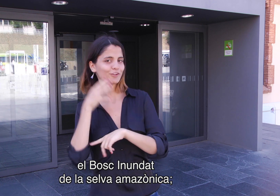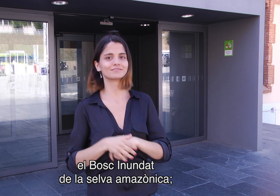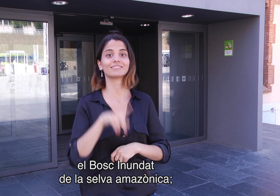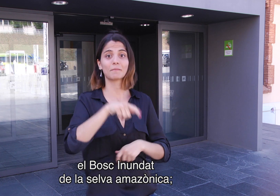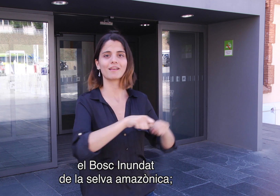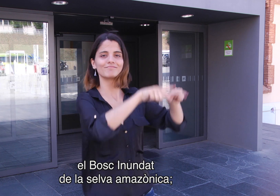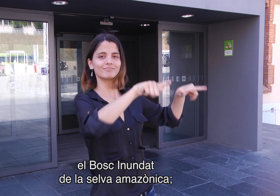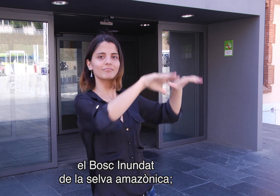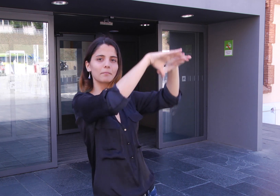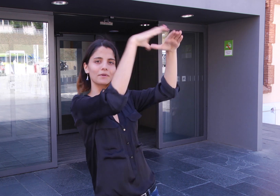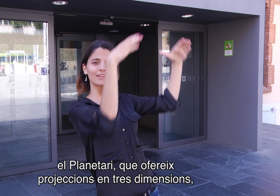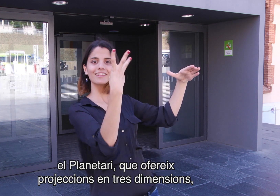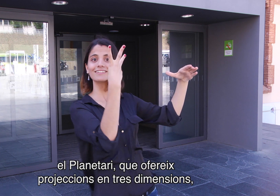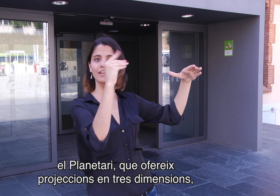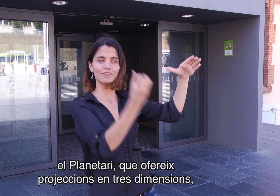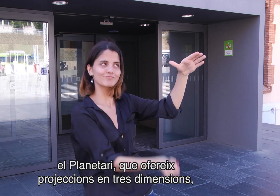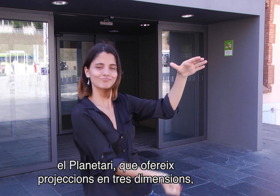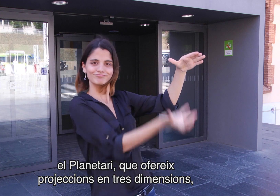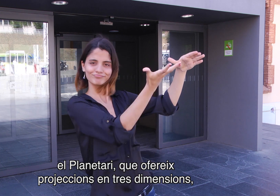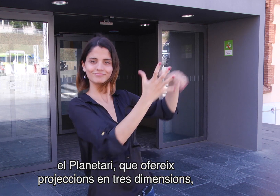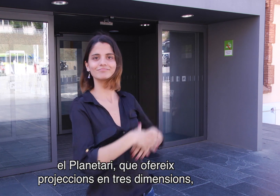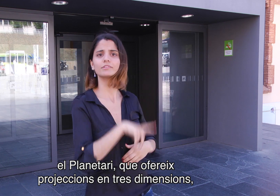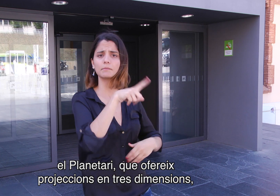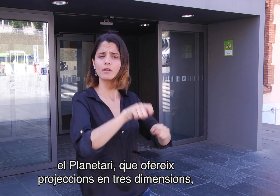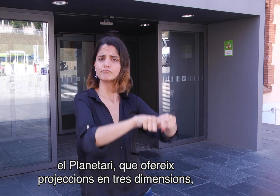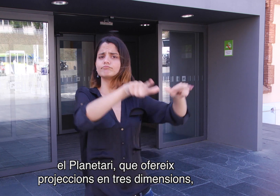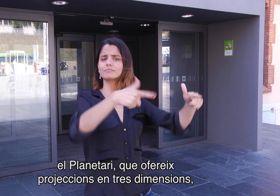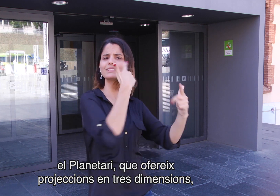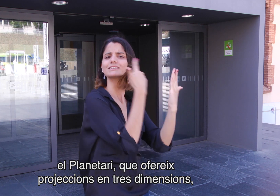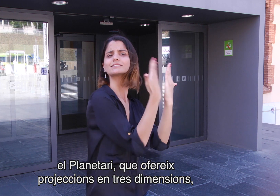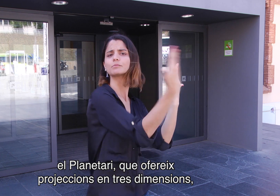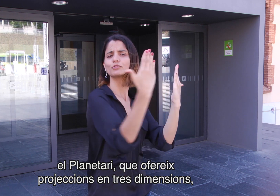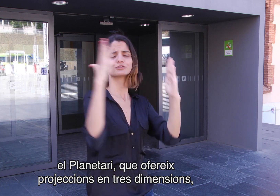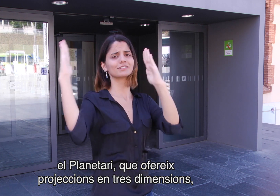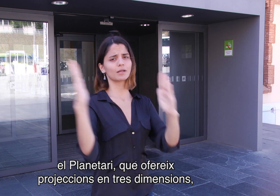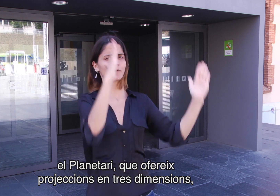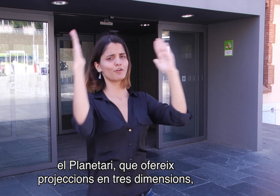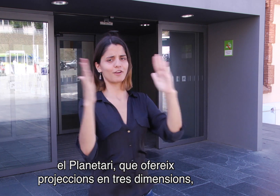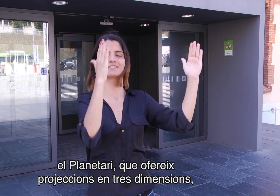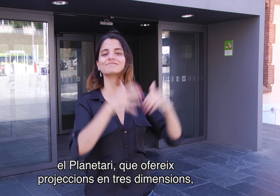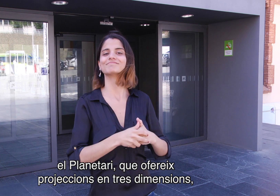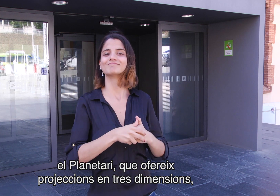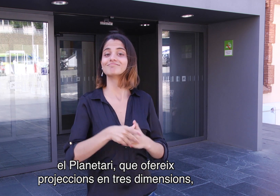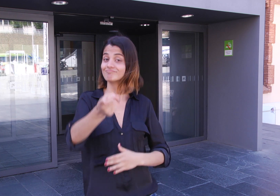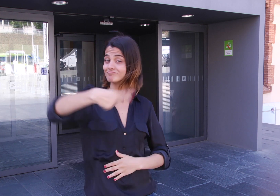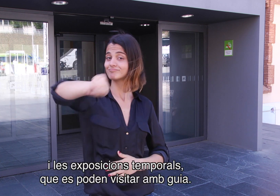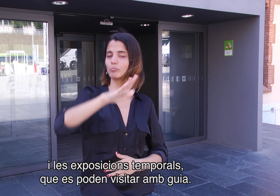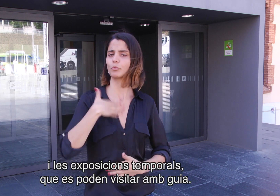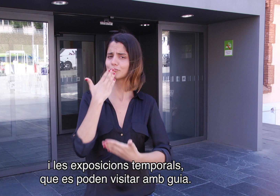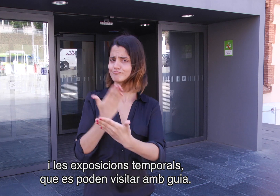inundat de la selva amassònica, el planetari, que ofereix projeccions en tres dimensions, i les exposicions temporals,